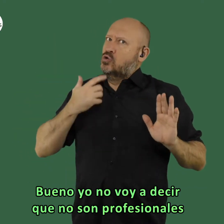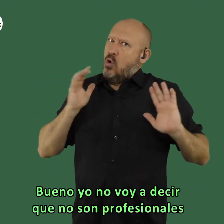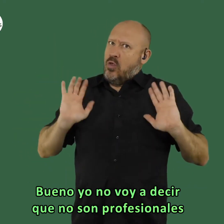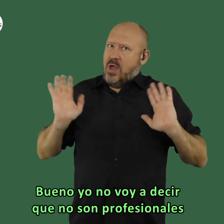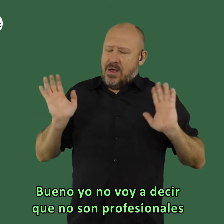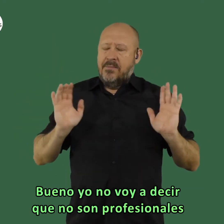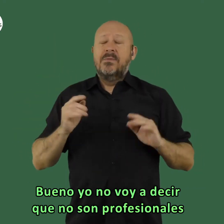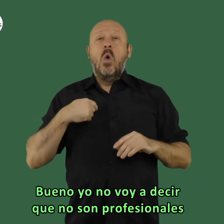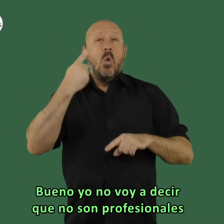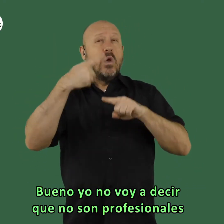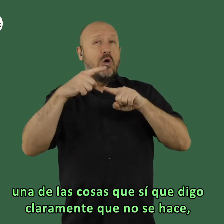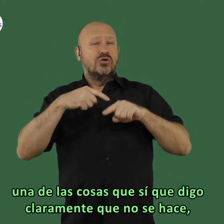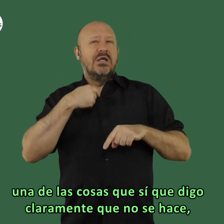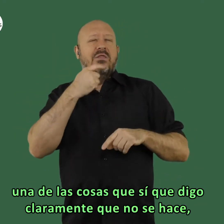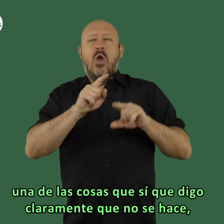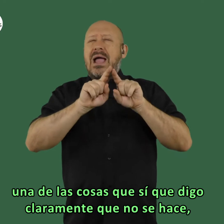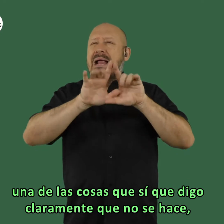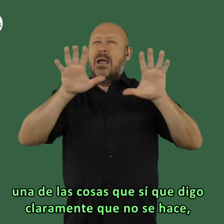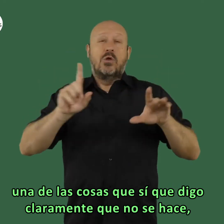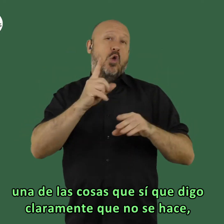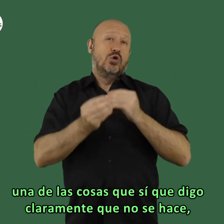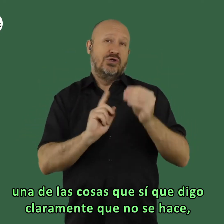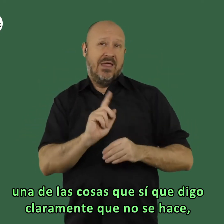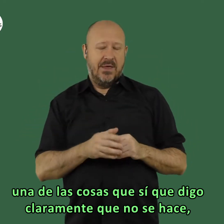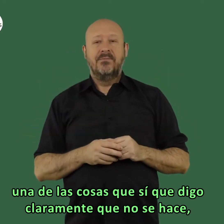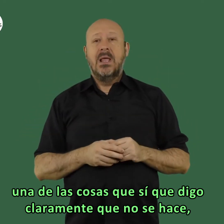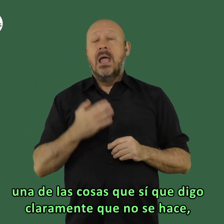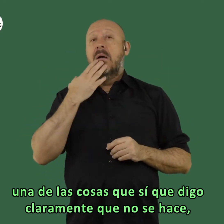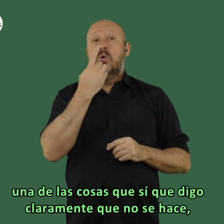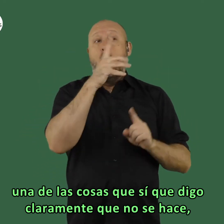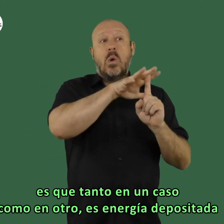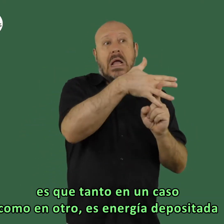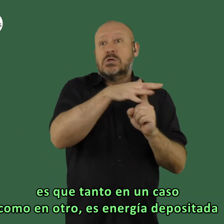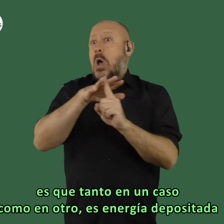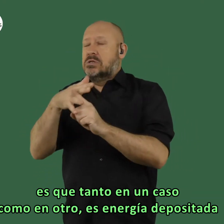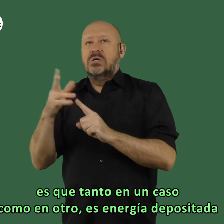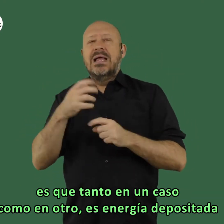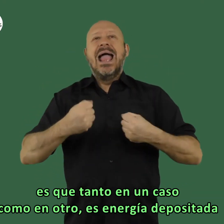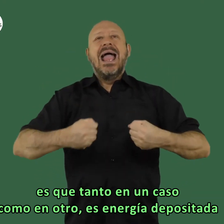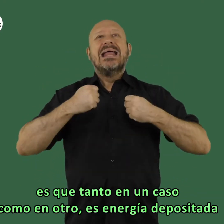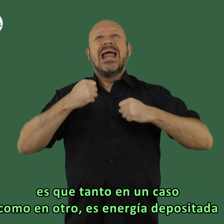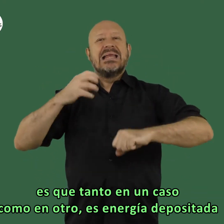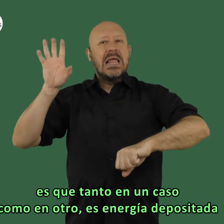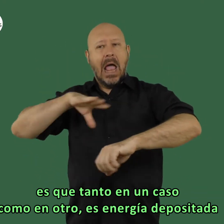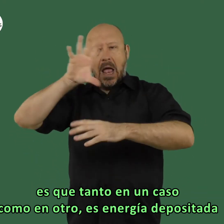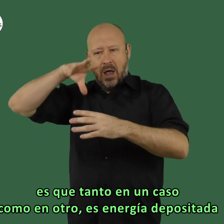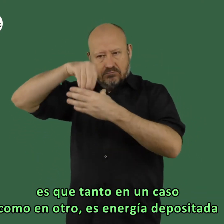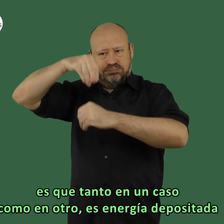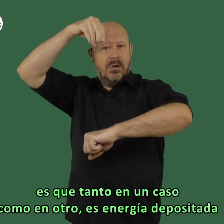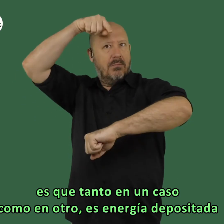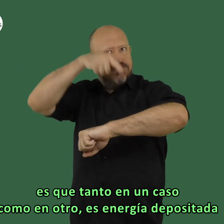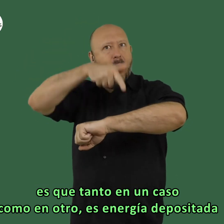profesionales una de las cosas que sí que digo claramente que no se hace es que tanto en un caso como en otro esa energía